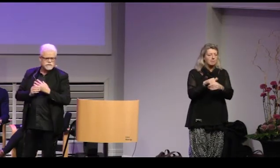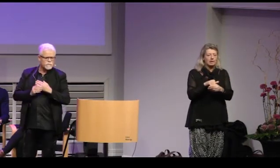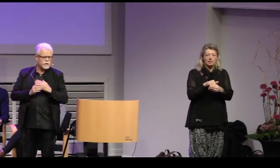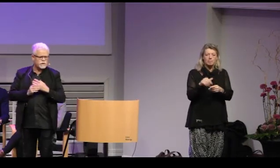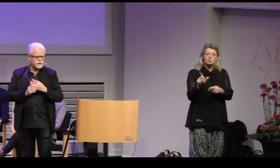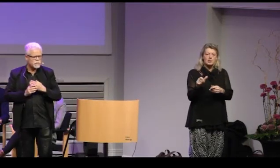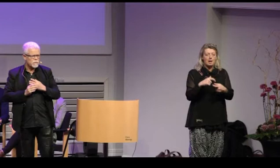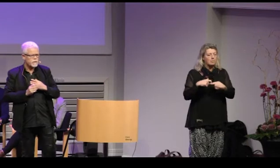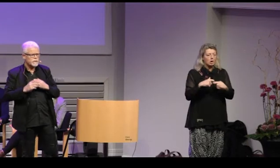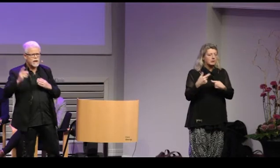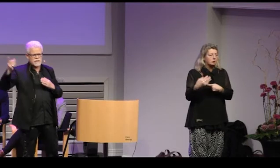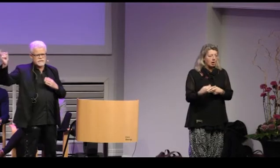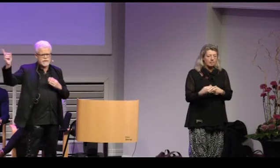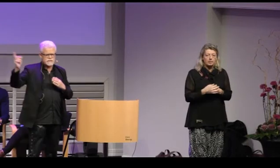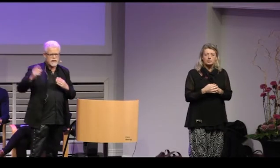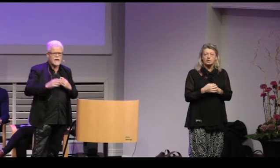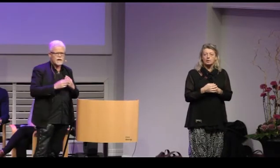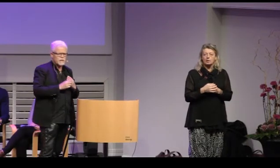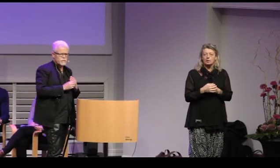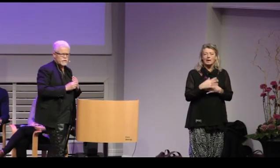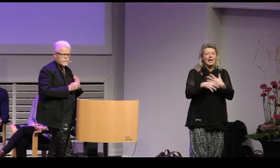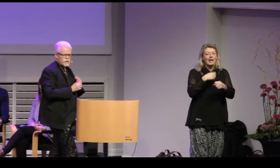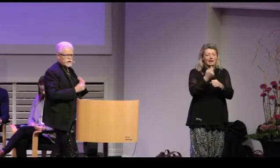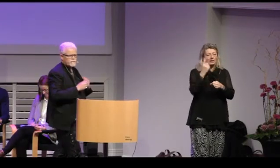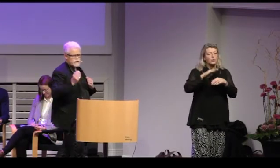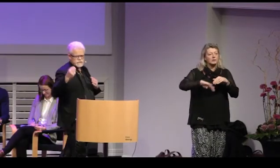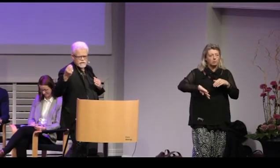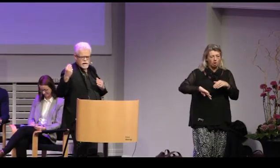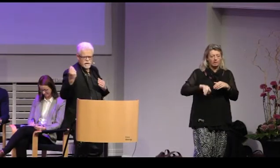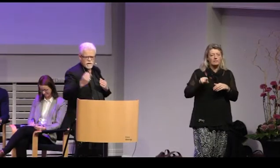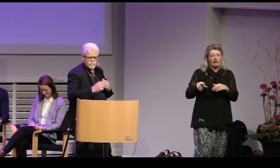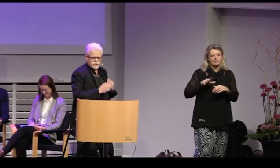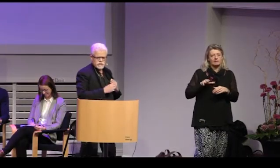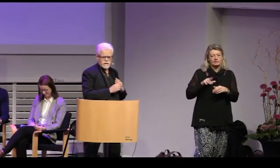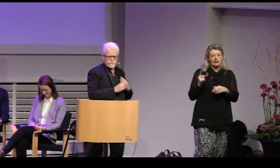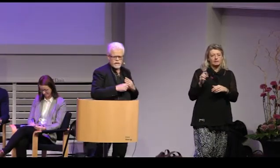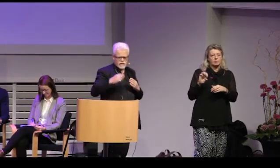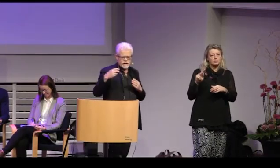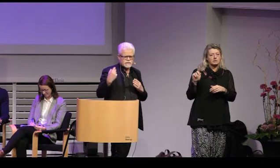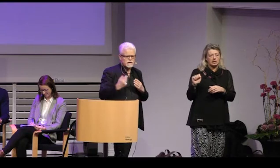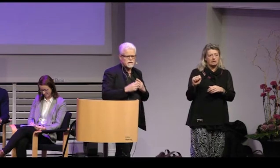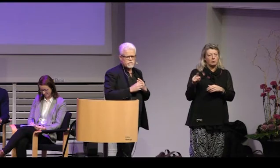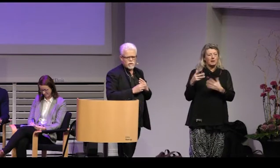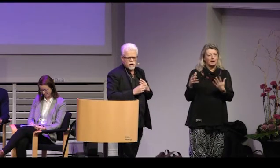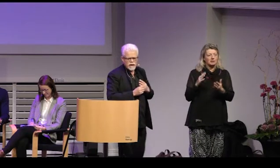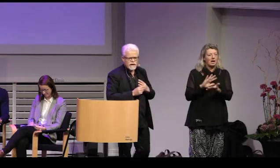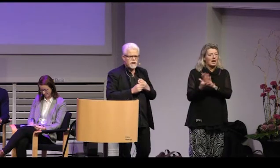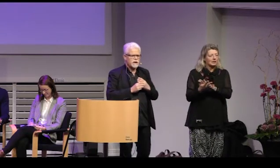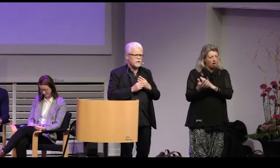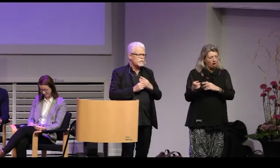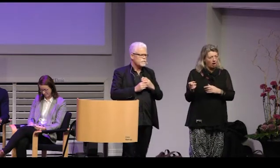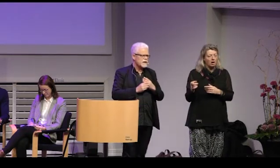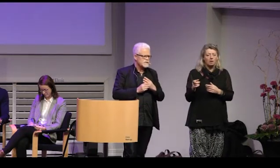muslimska brödraskapet här ska sägas i England ett undantag här finns det en moské där man är ganska radikal